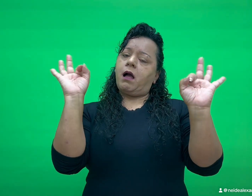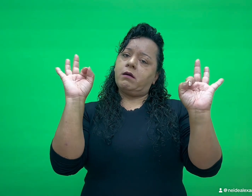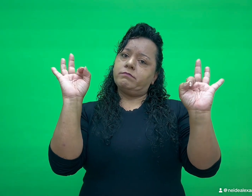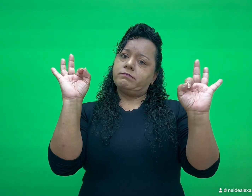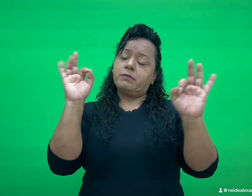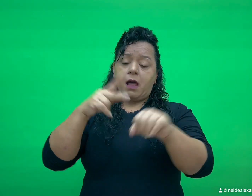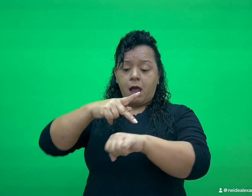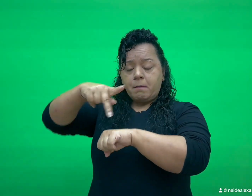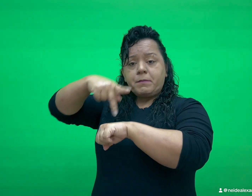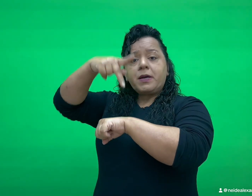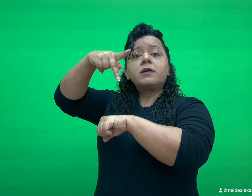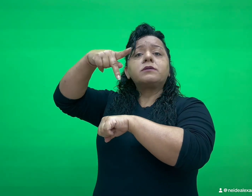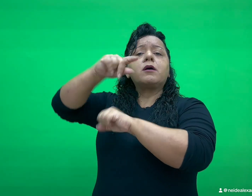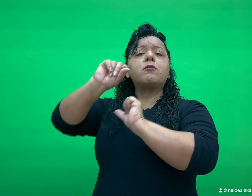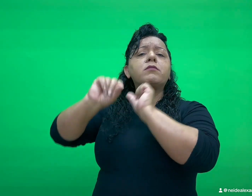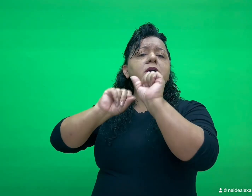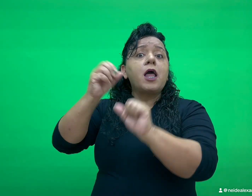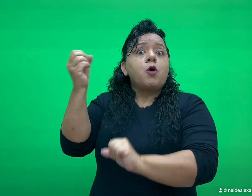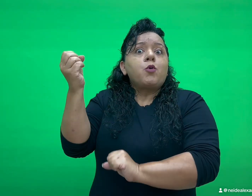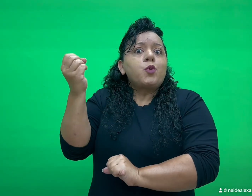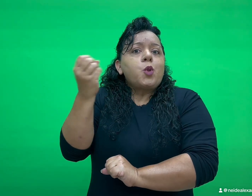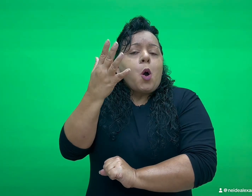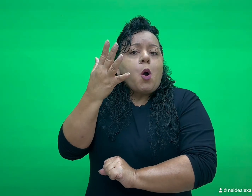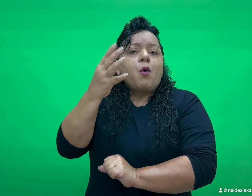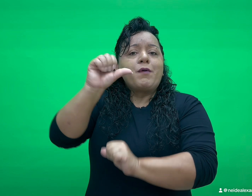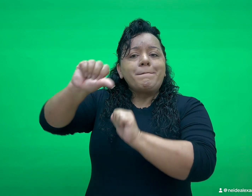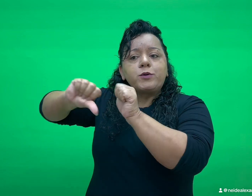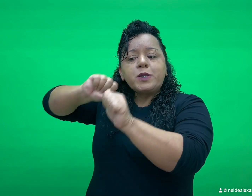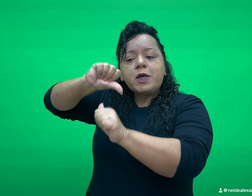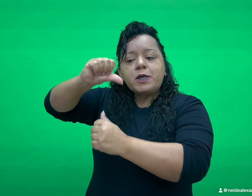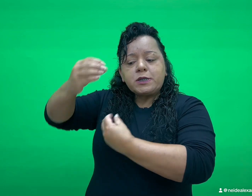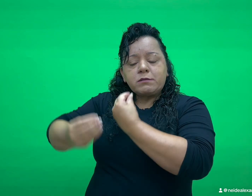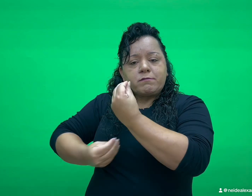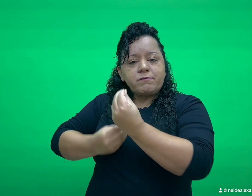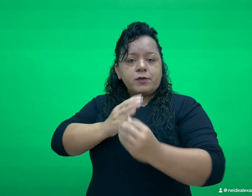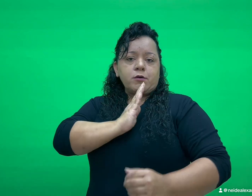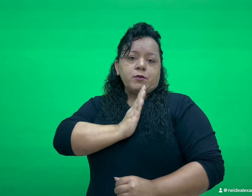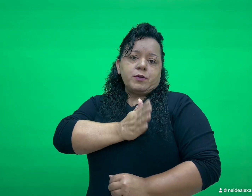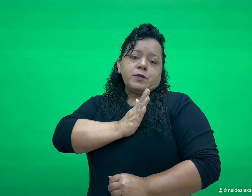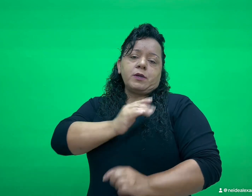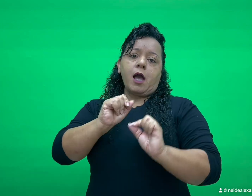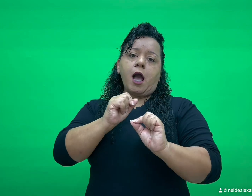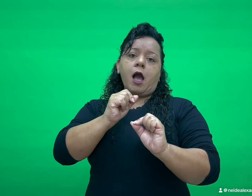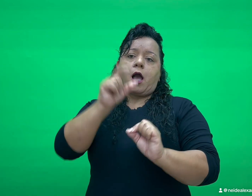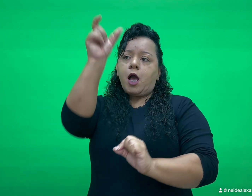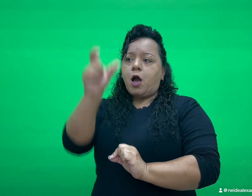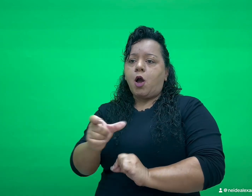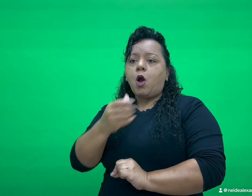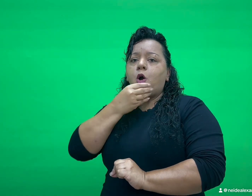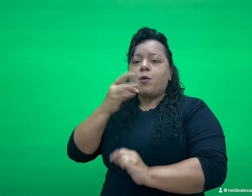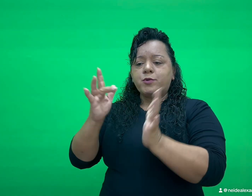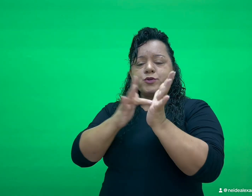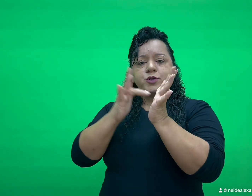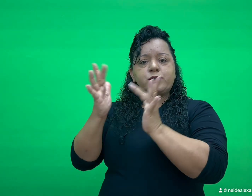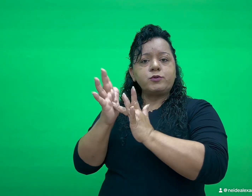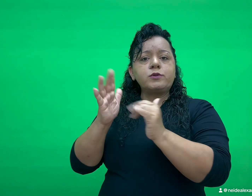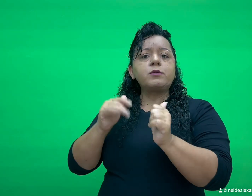renascimento. A Páscoa é a ressurreição de um bom homem que mostrou qual a melhor direção. Para seguir nossa jornada enfrentando a